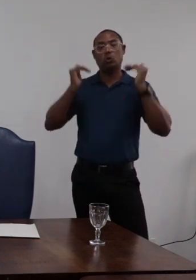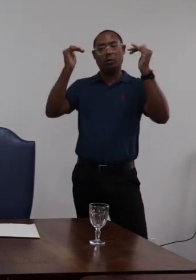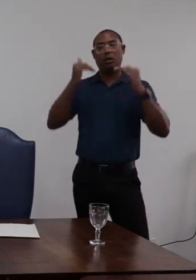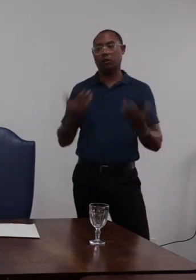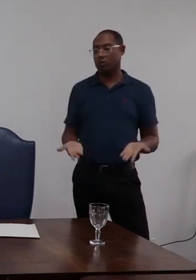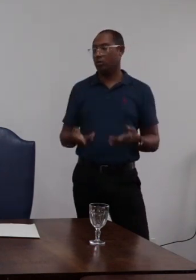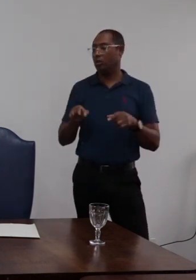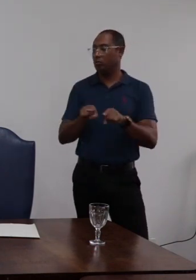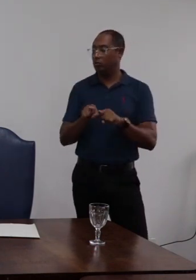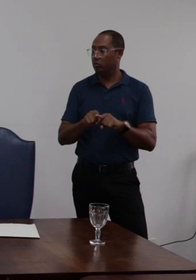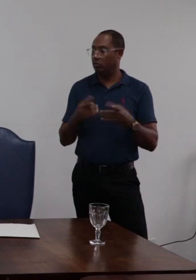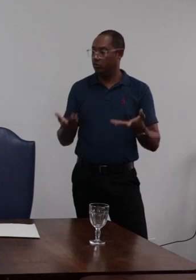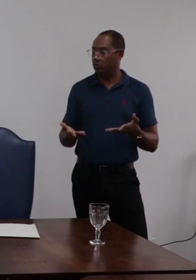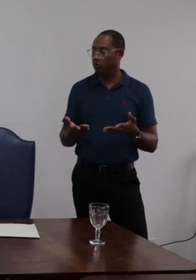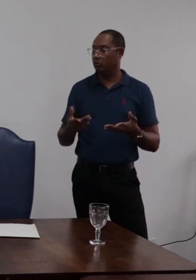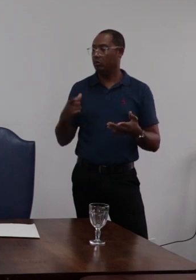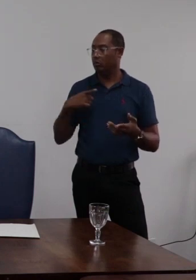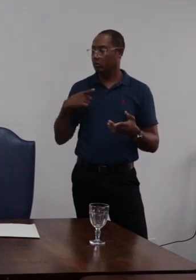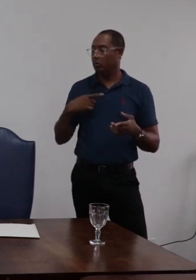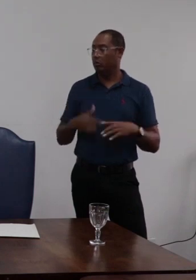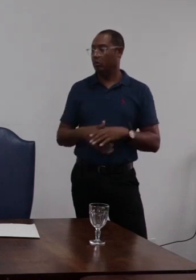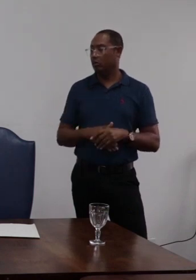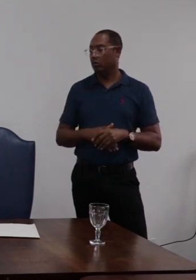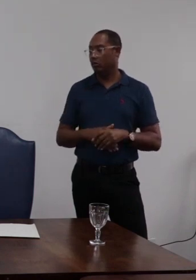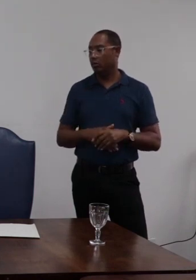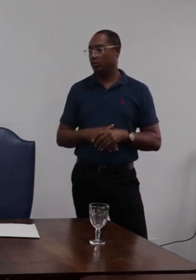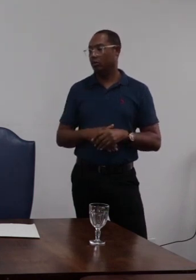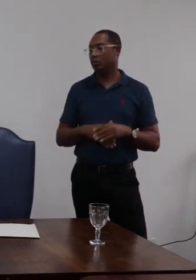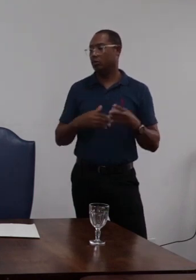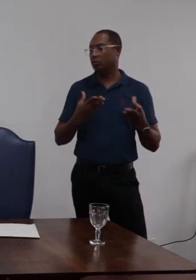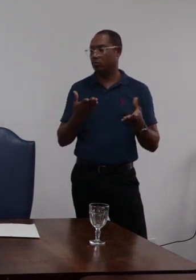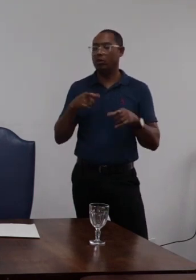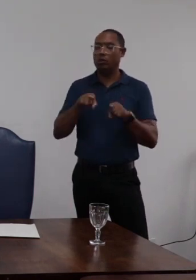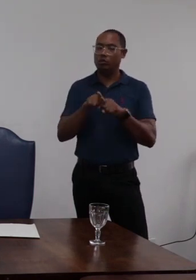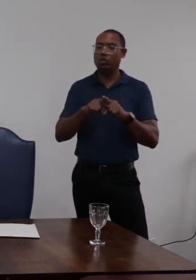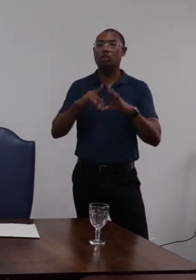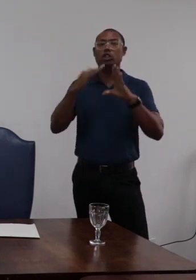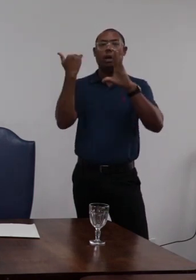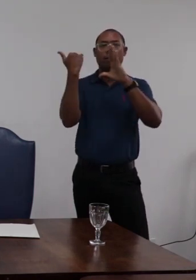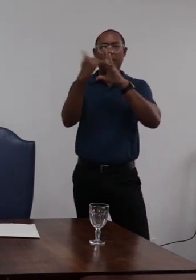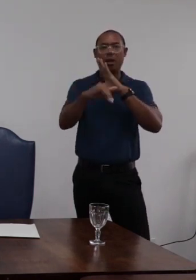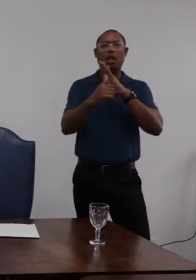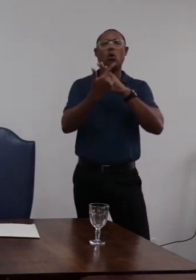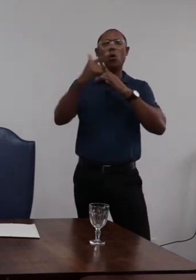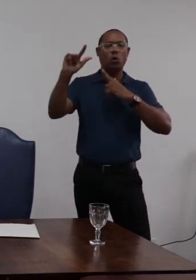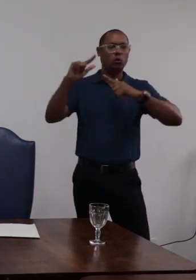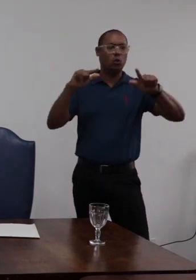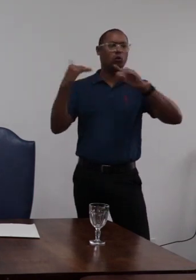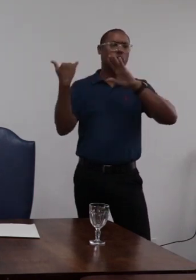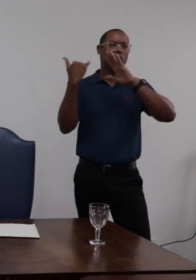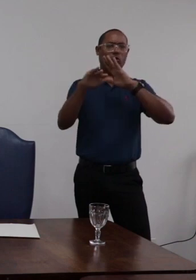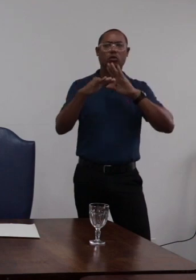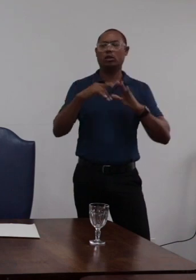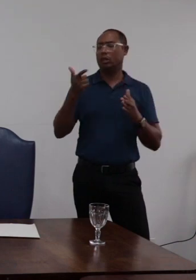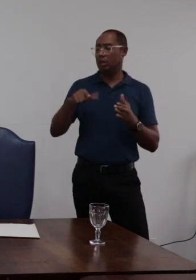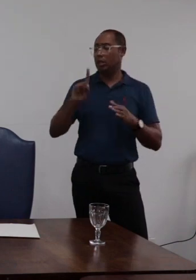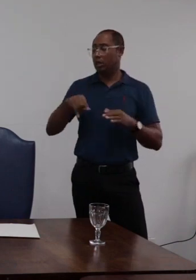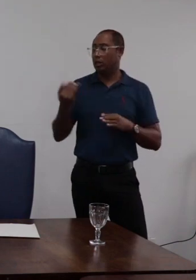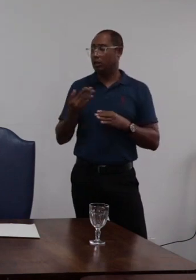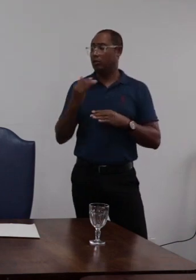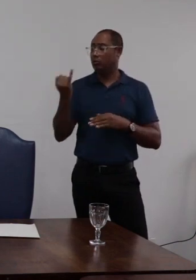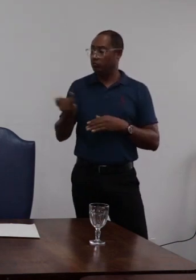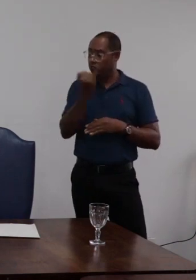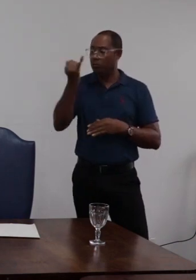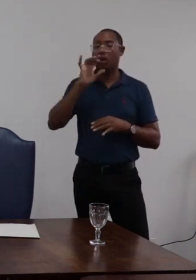bem como a utilização indevida de meio institucional para atacar outros colegas quando esse instrumento deve ser